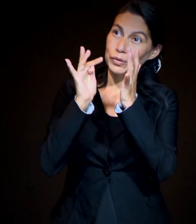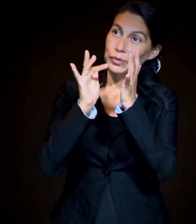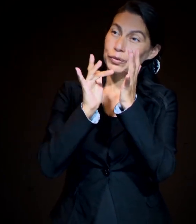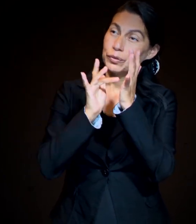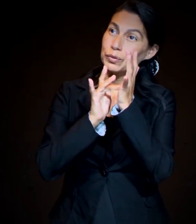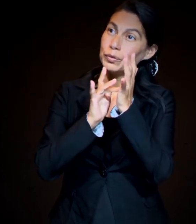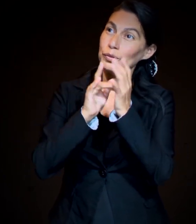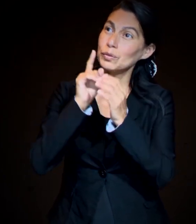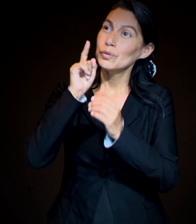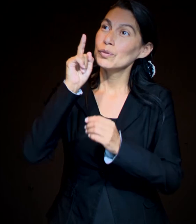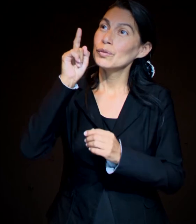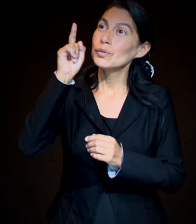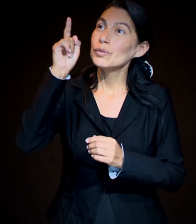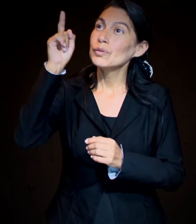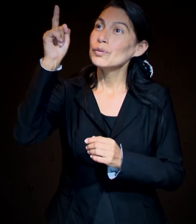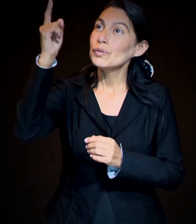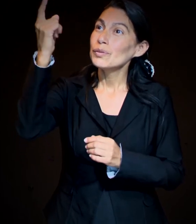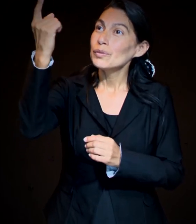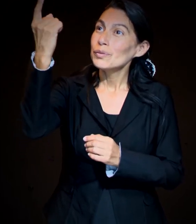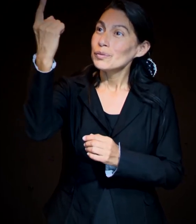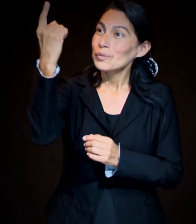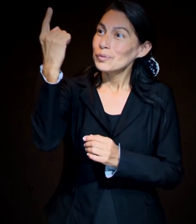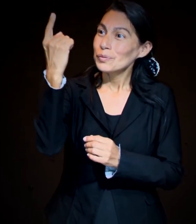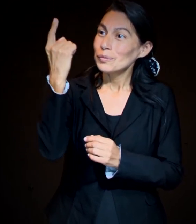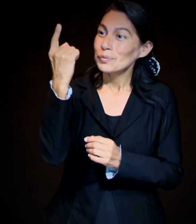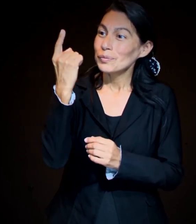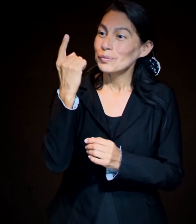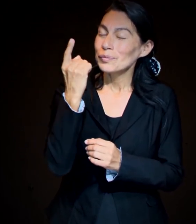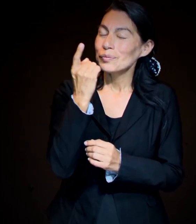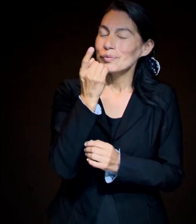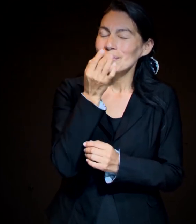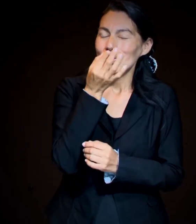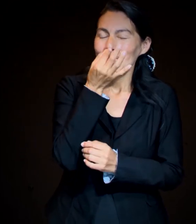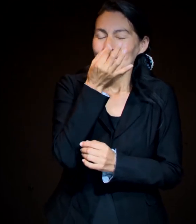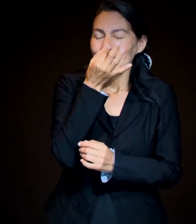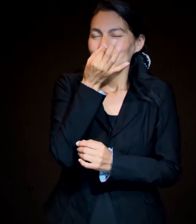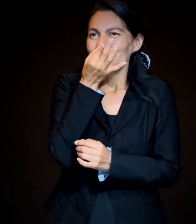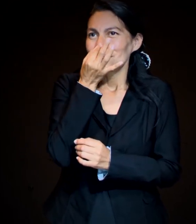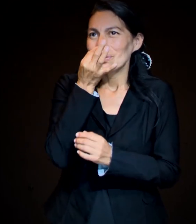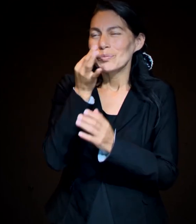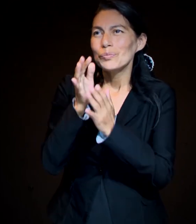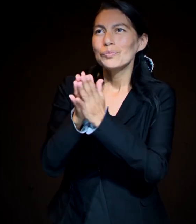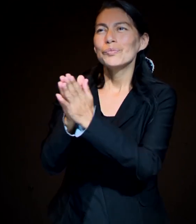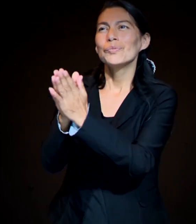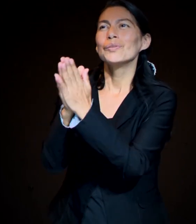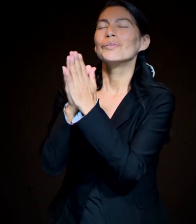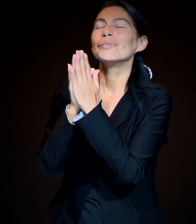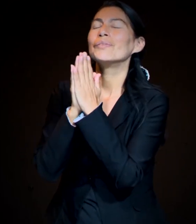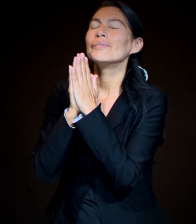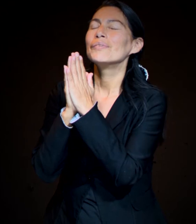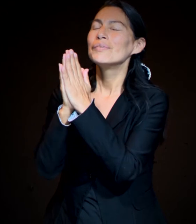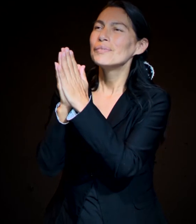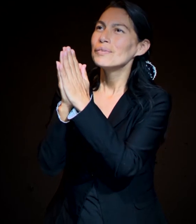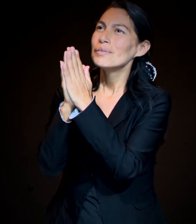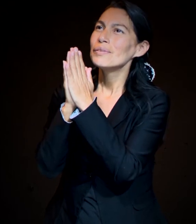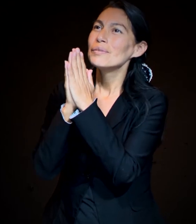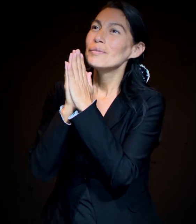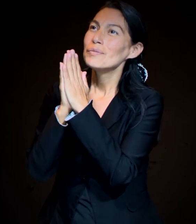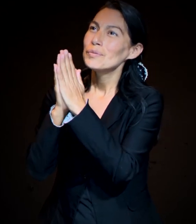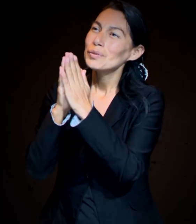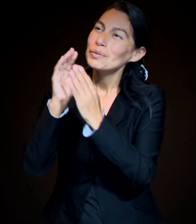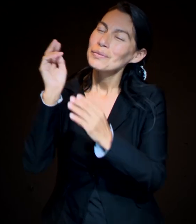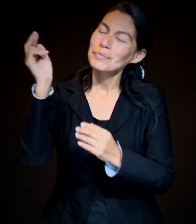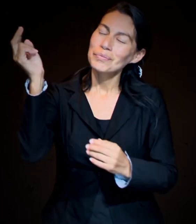mírame Jesús Ya que muy pronto